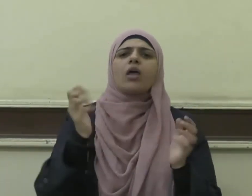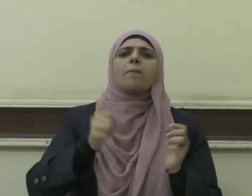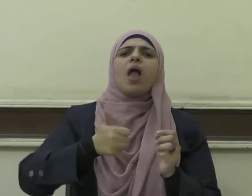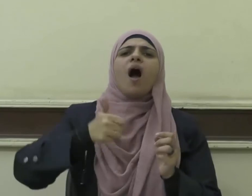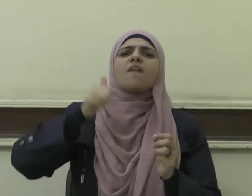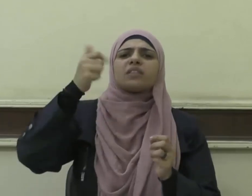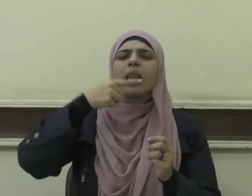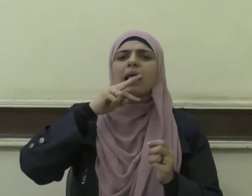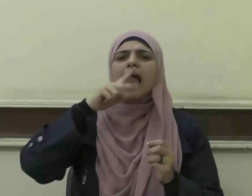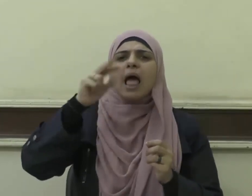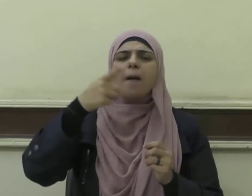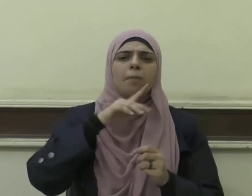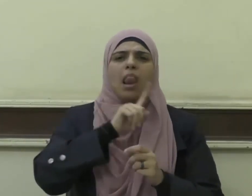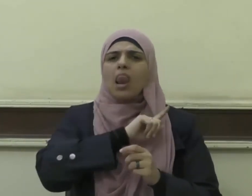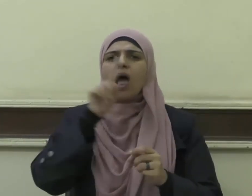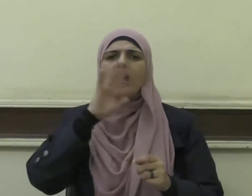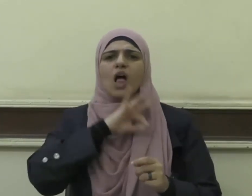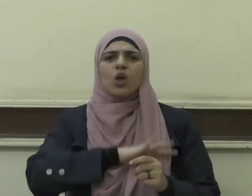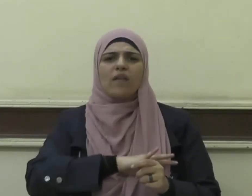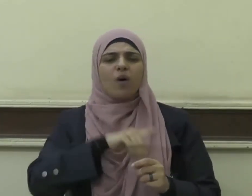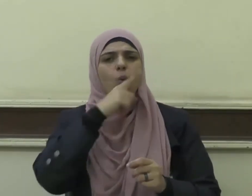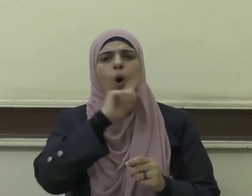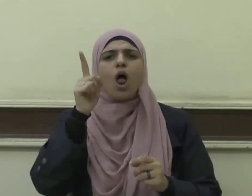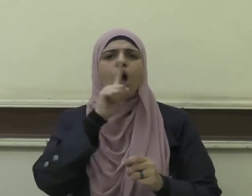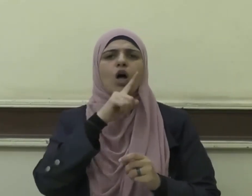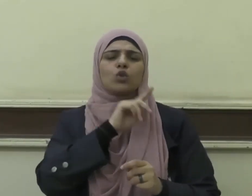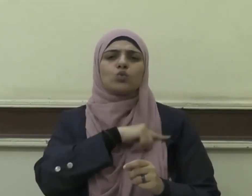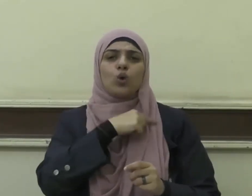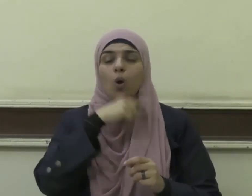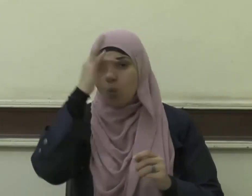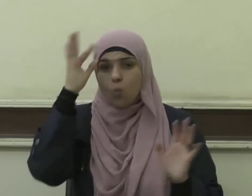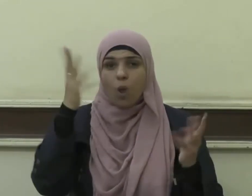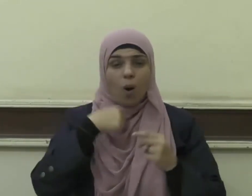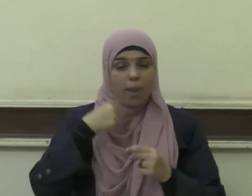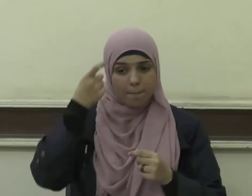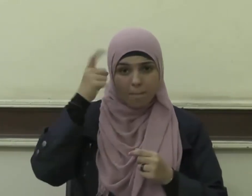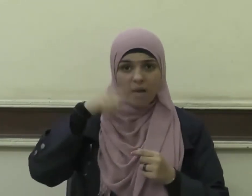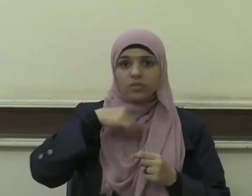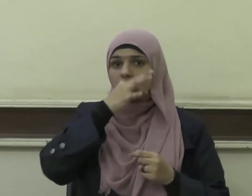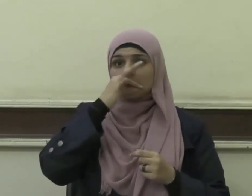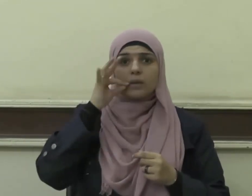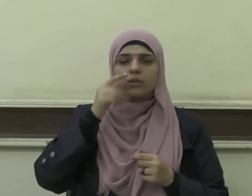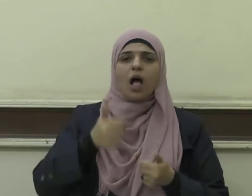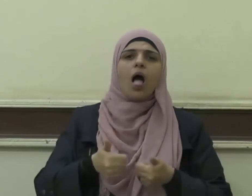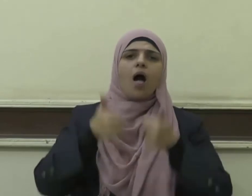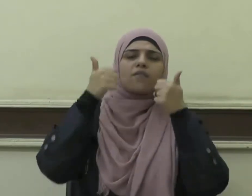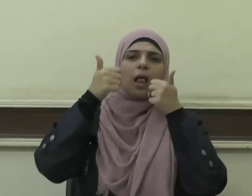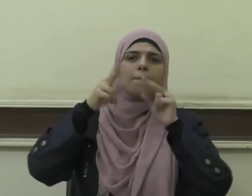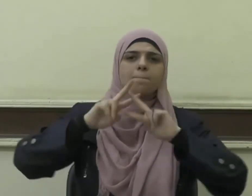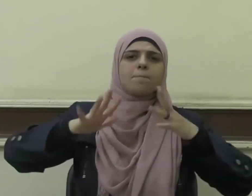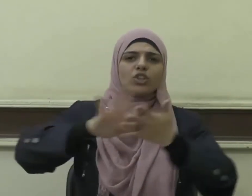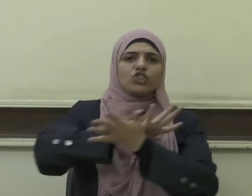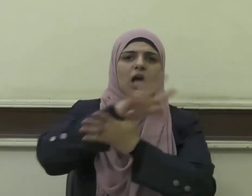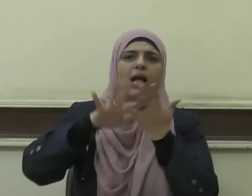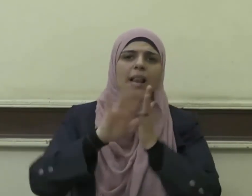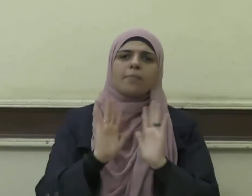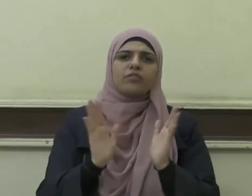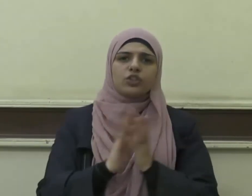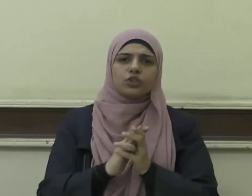يضر ولا ينفع ولو سكت من لا يعلم لسقط الخلاف يقول نبينا